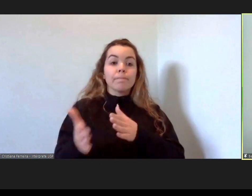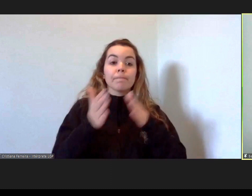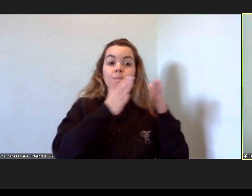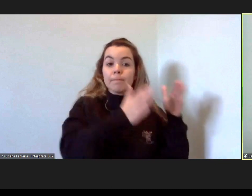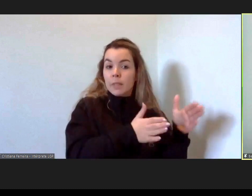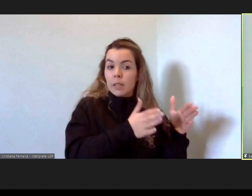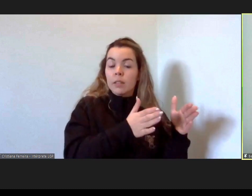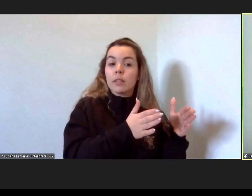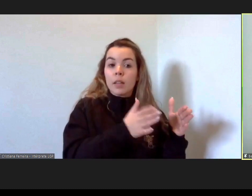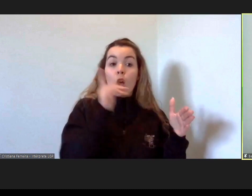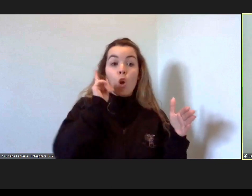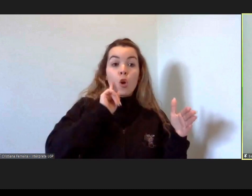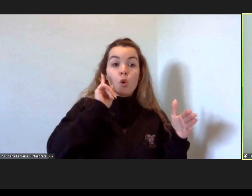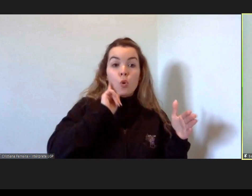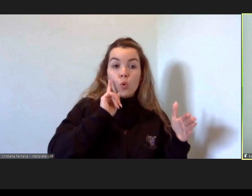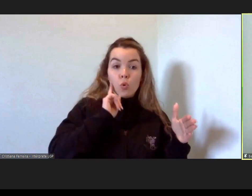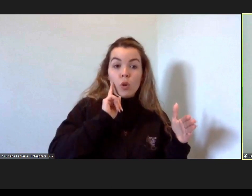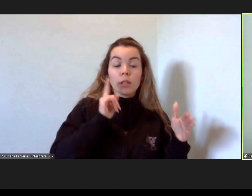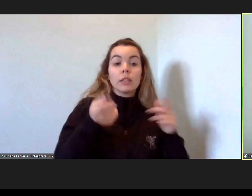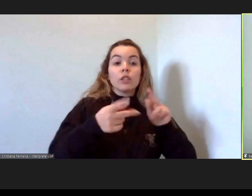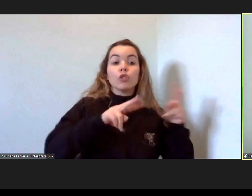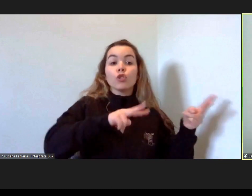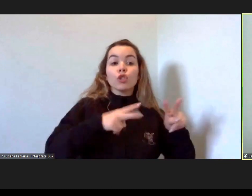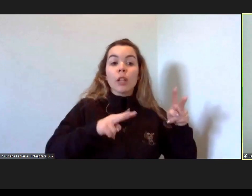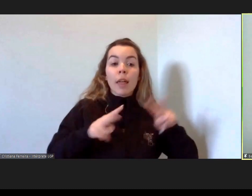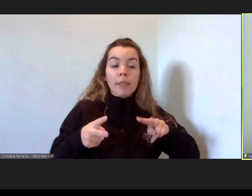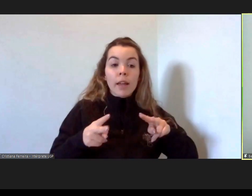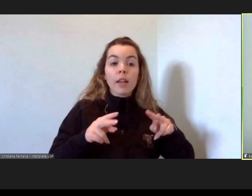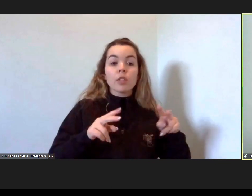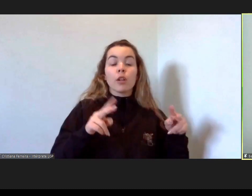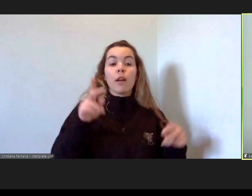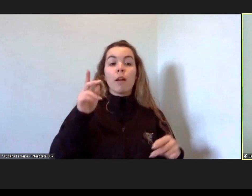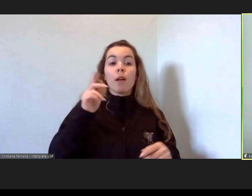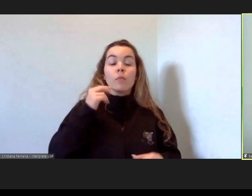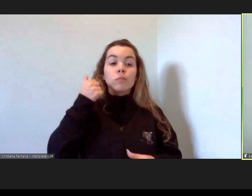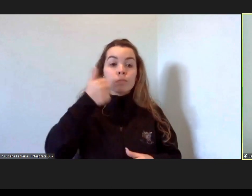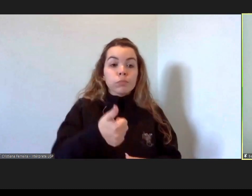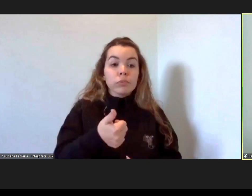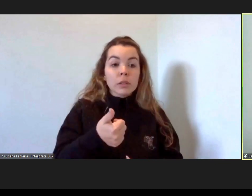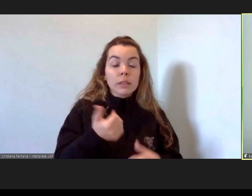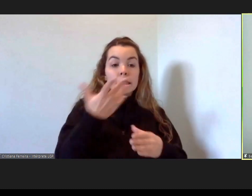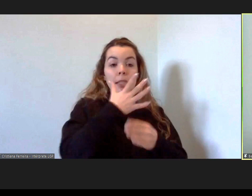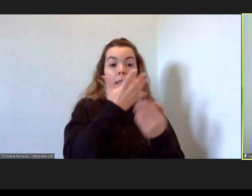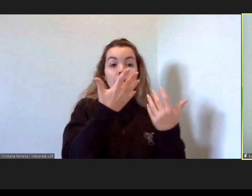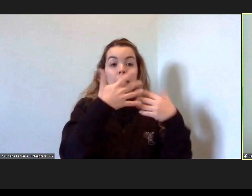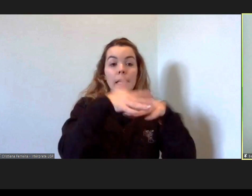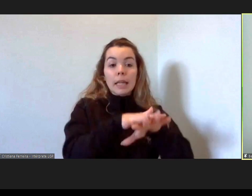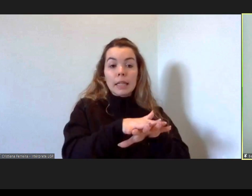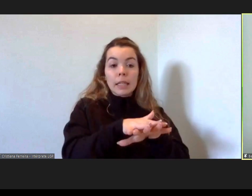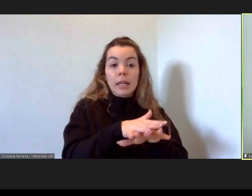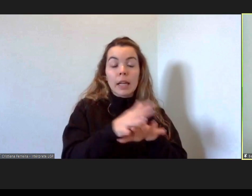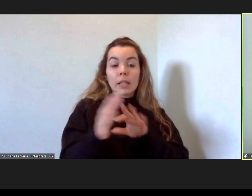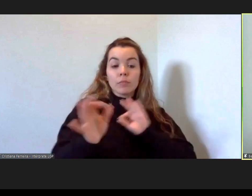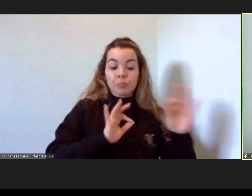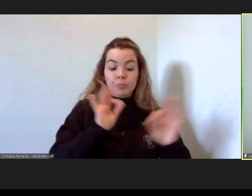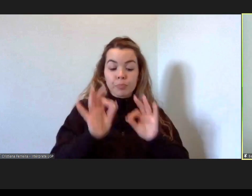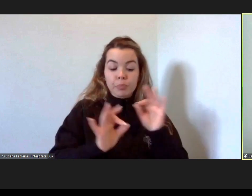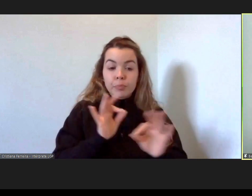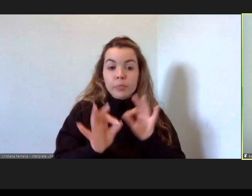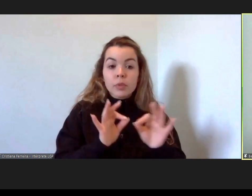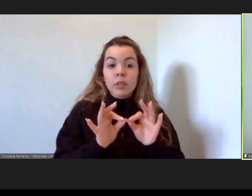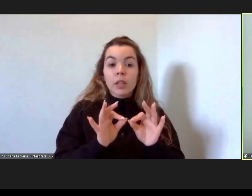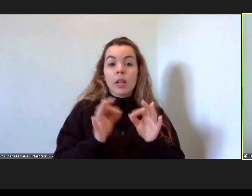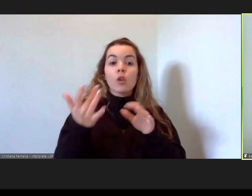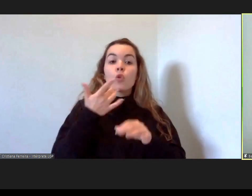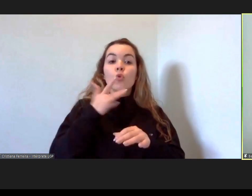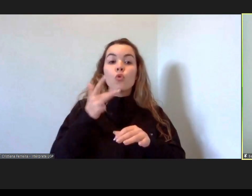é importante uma estratégia eficaz e integrada de tratar o fenômeno das migrações em